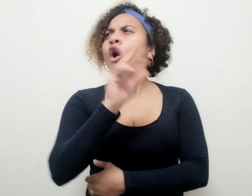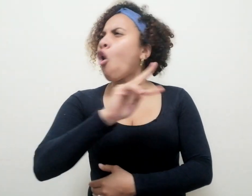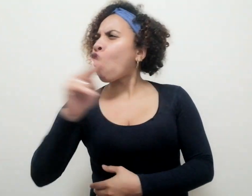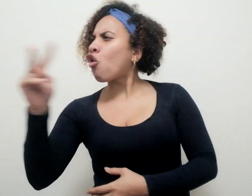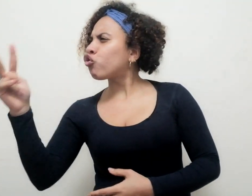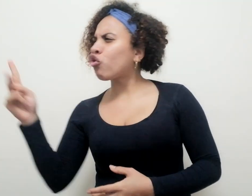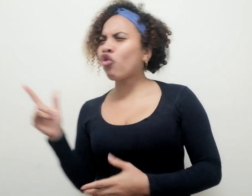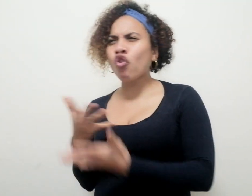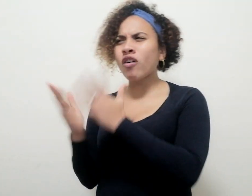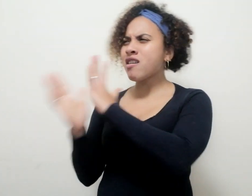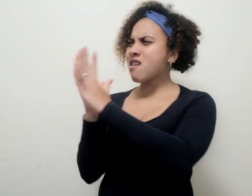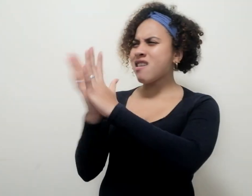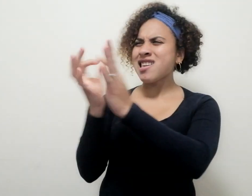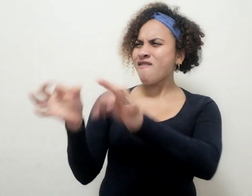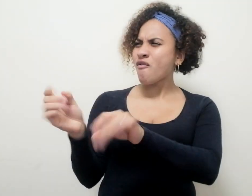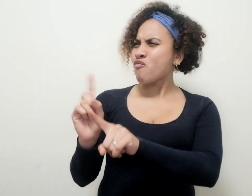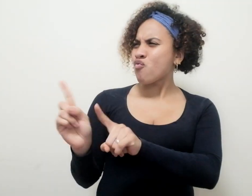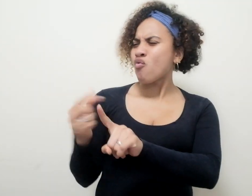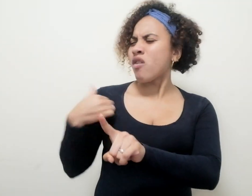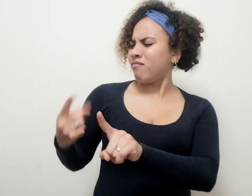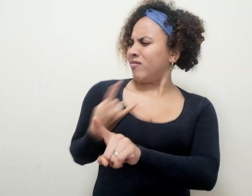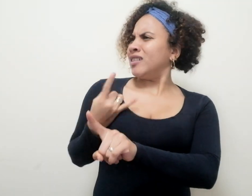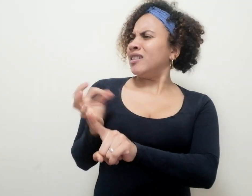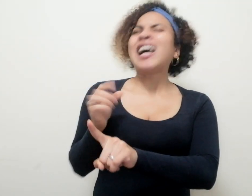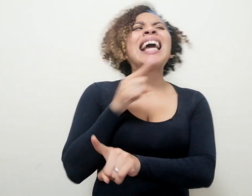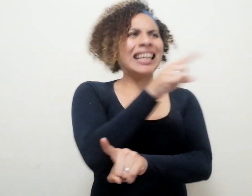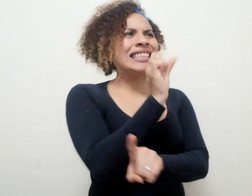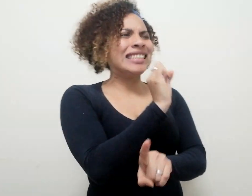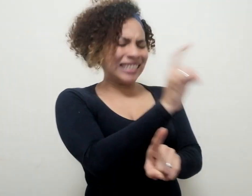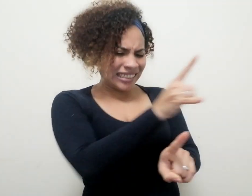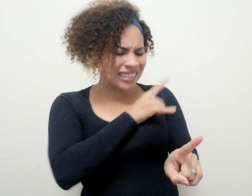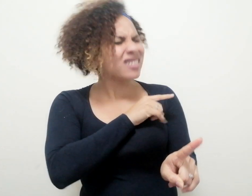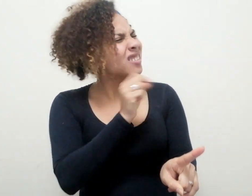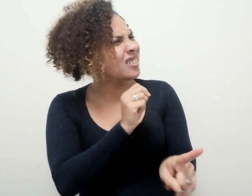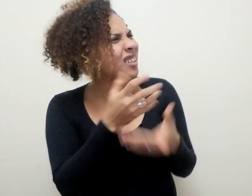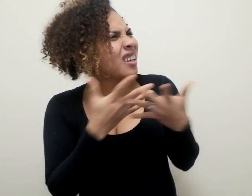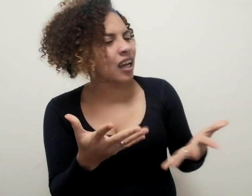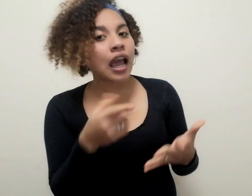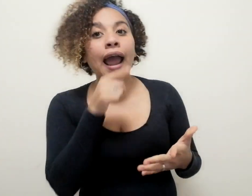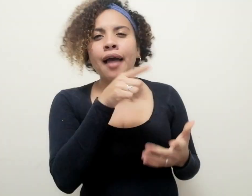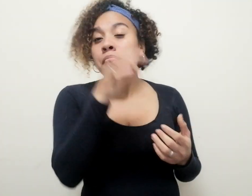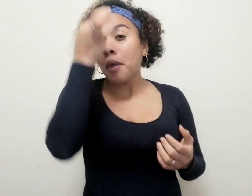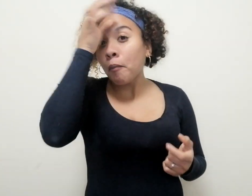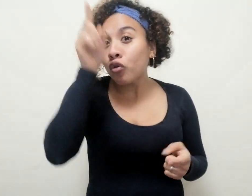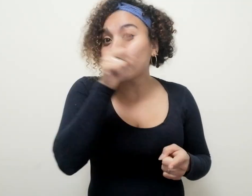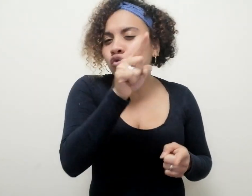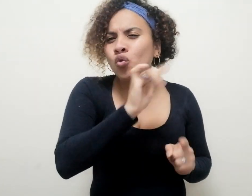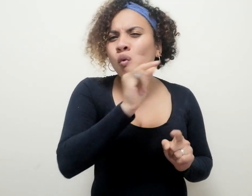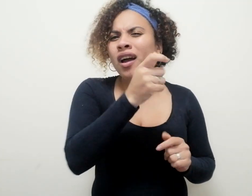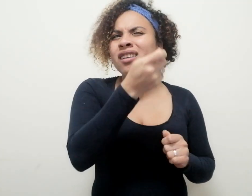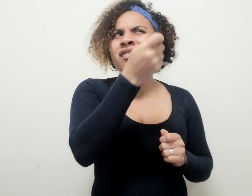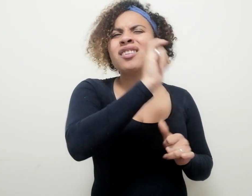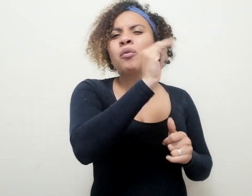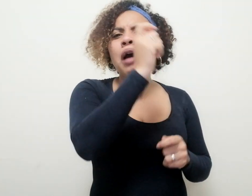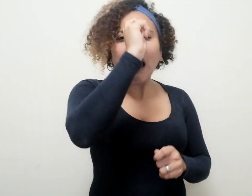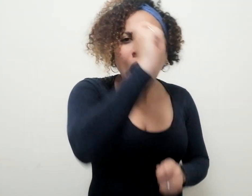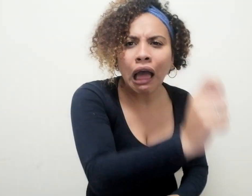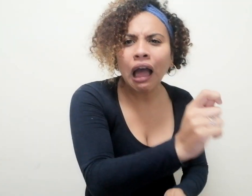santos informales no alcanzaron a proyectar. Tal vez una devoción de ondas raíces